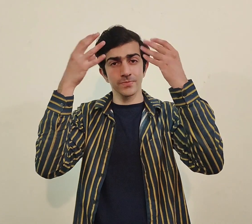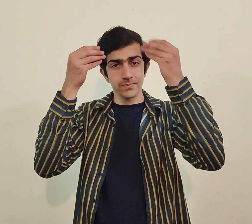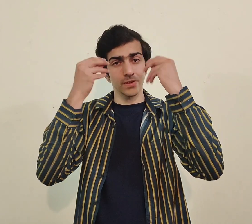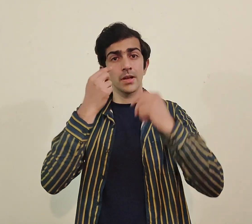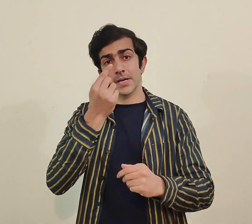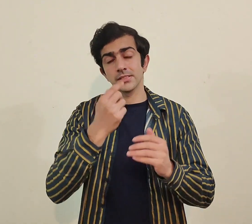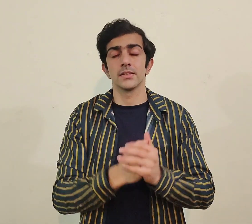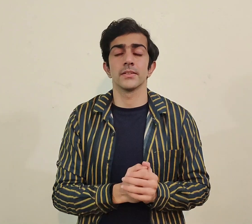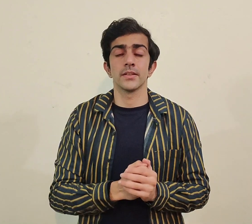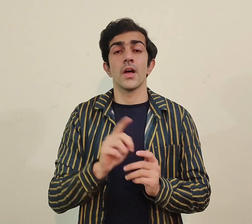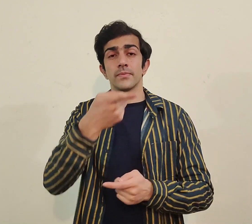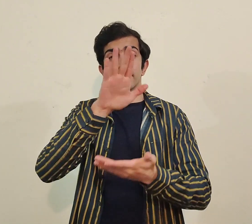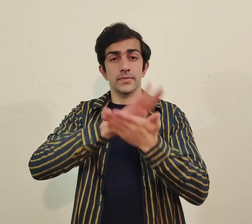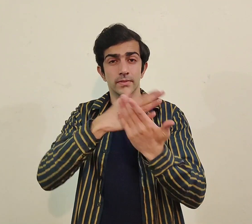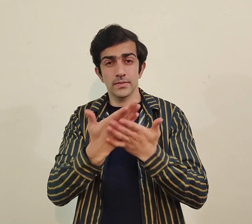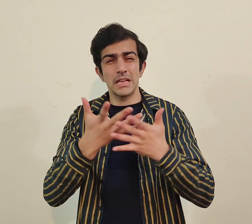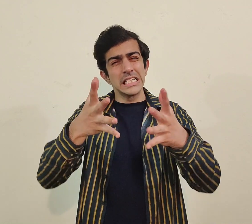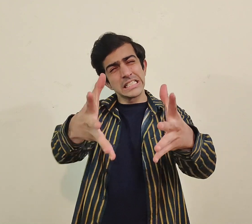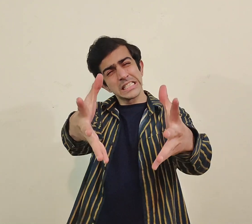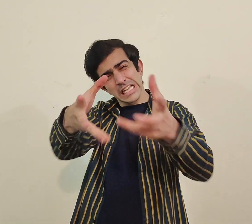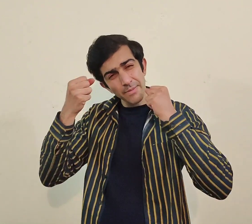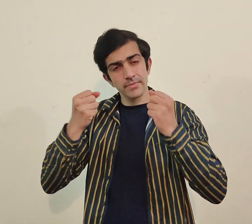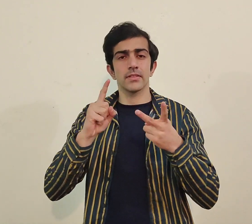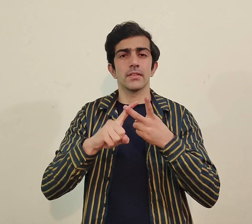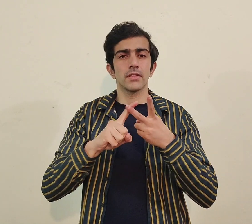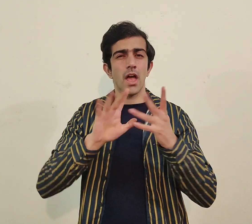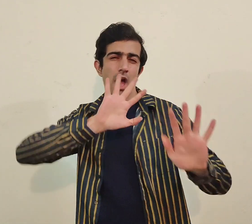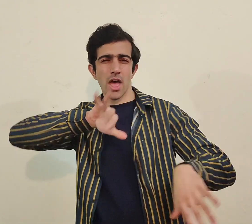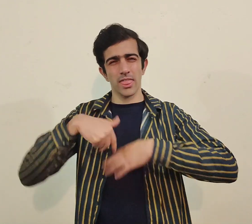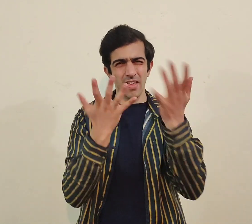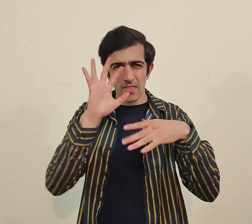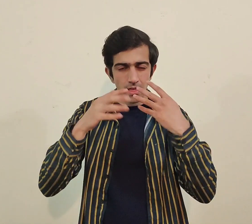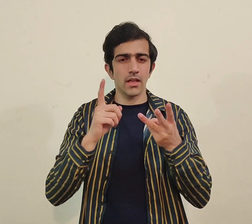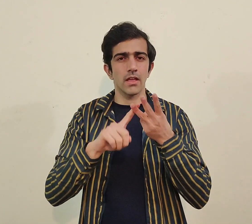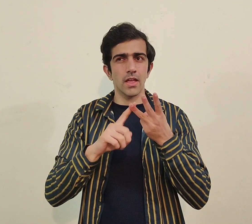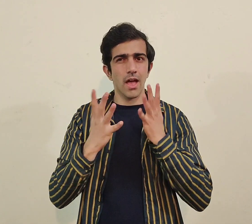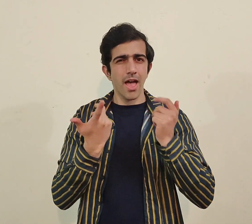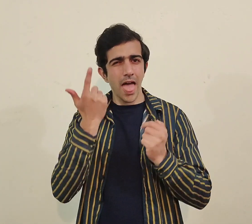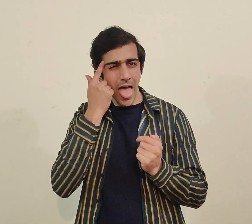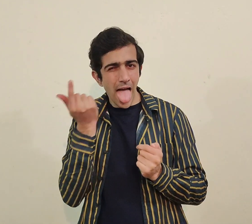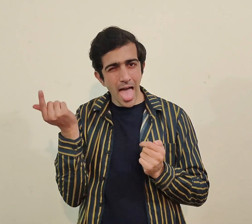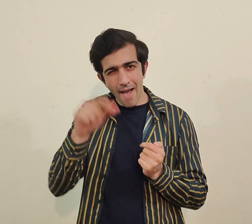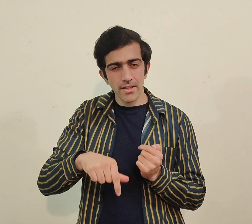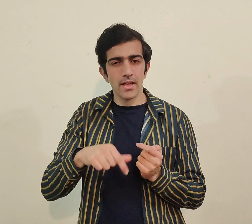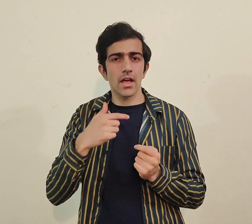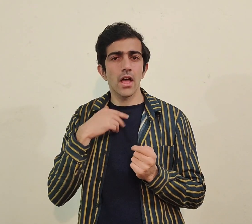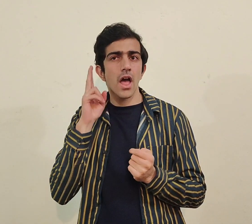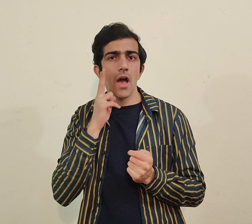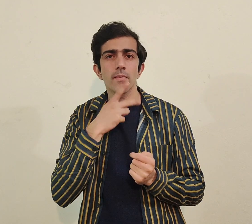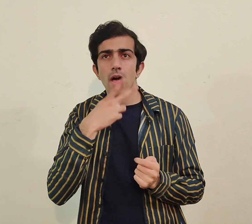لوگ information gather کہ رہے ہیں اور sign language interpreter جو ہے وہ اس سے information لی جارہی ہے تو وہ proper sign نہ کرے خود